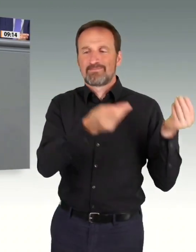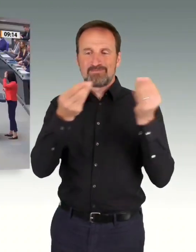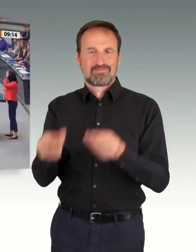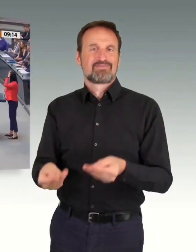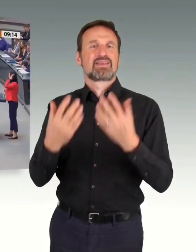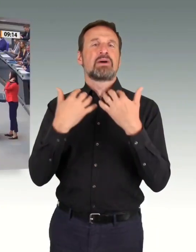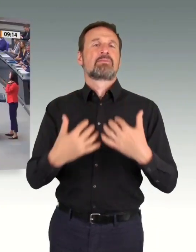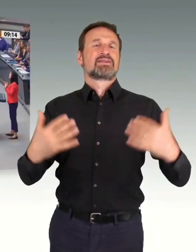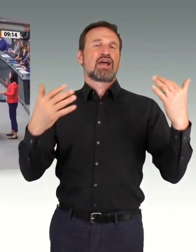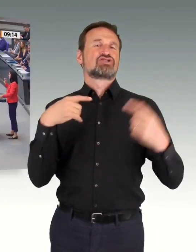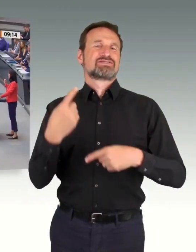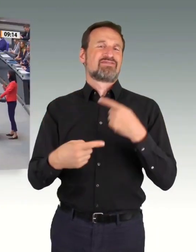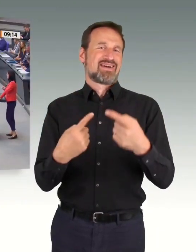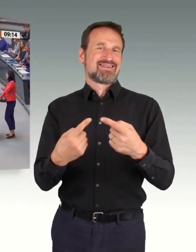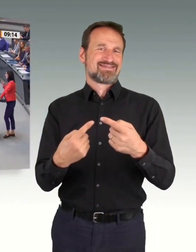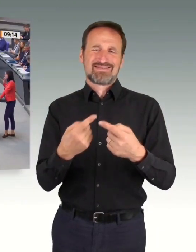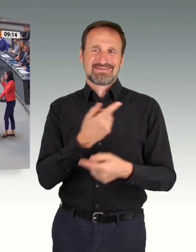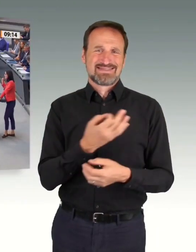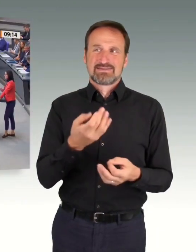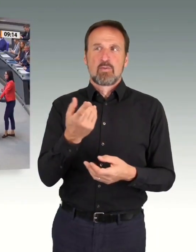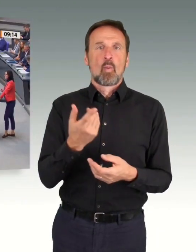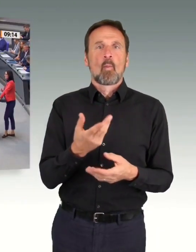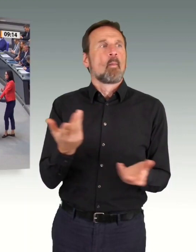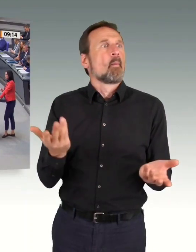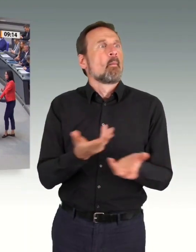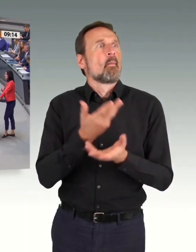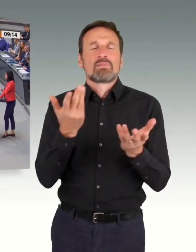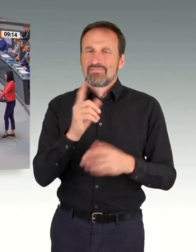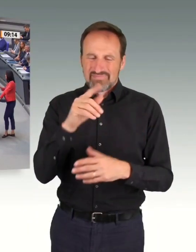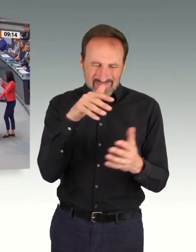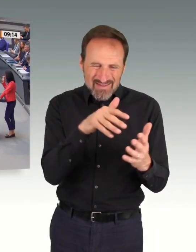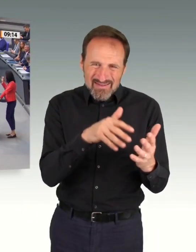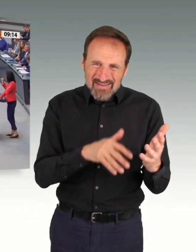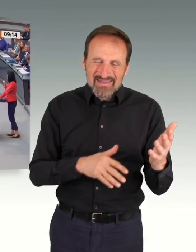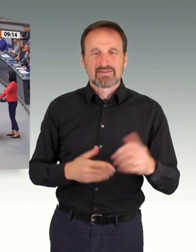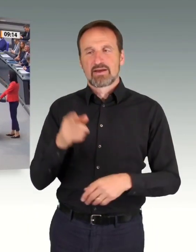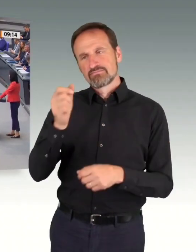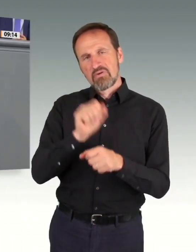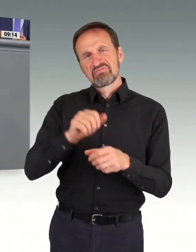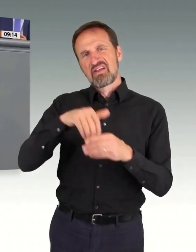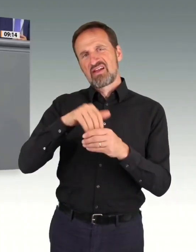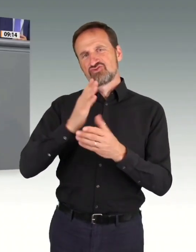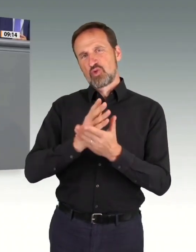wird. Ja? Sie waren eingehend in der Lage, sich damit inhaltlich auseinanderzusetzen. Wenn es jetzt in der